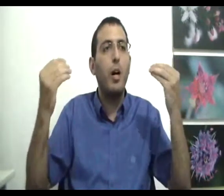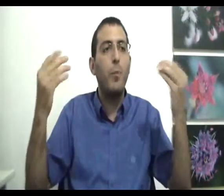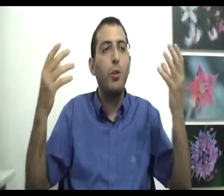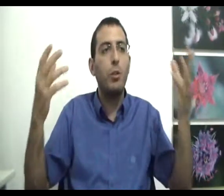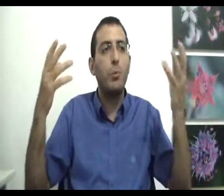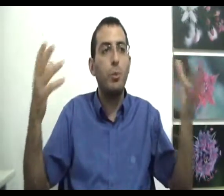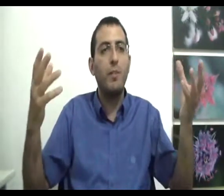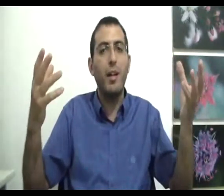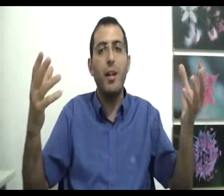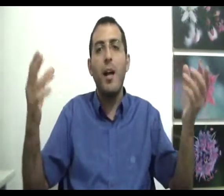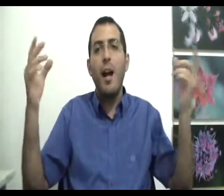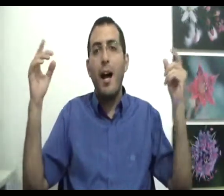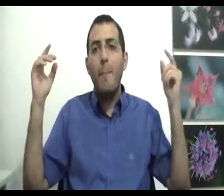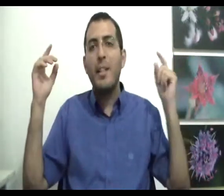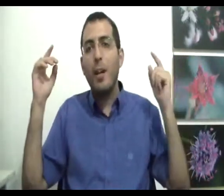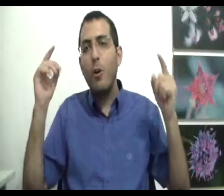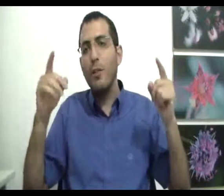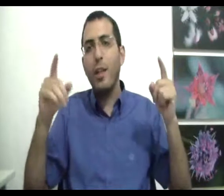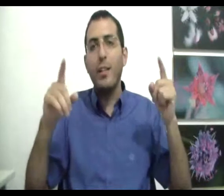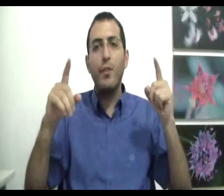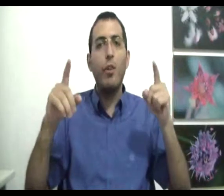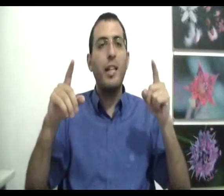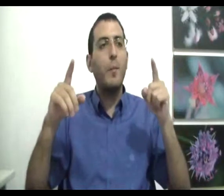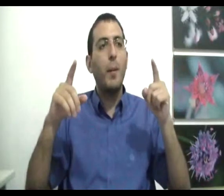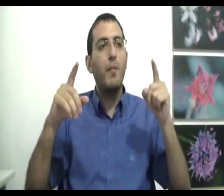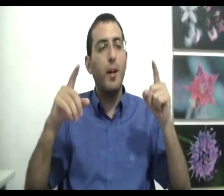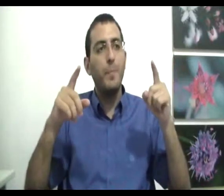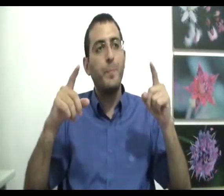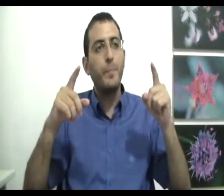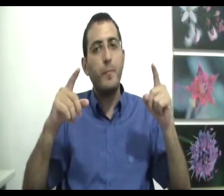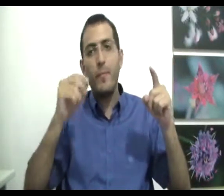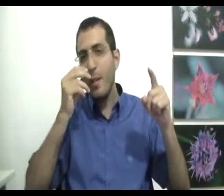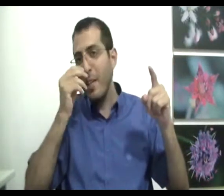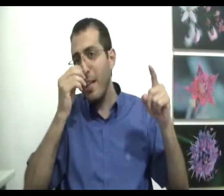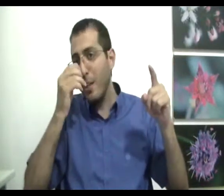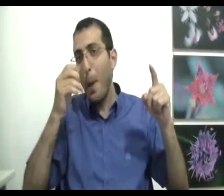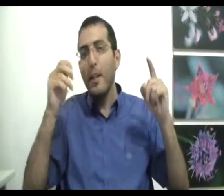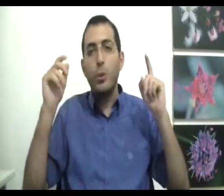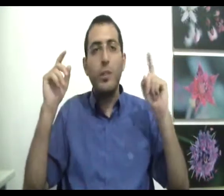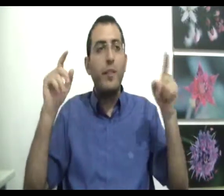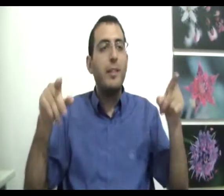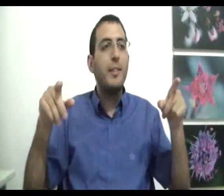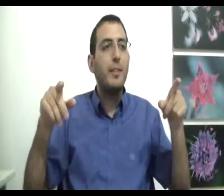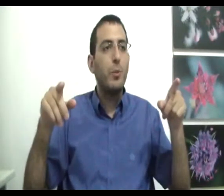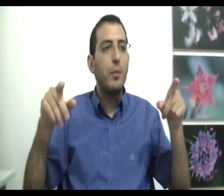אמור להיות תלוי בשום דבר הביטחון, השקט הנפשי של האדם אמורים לבוא מכך שהוא יבין את המציאות